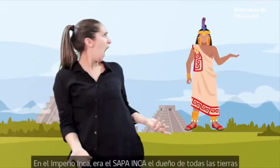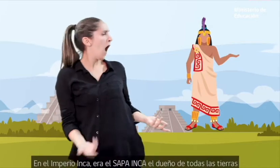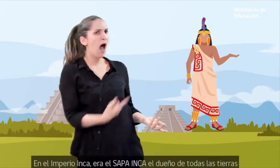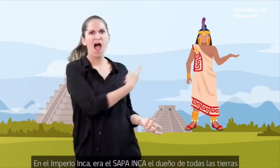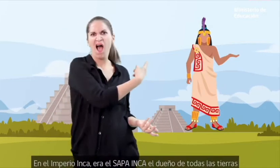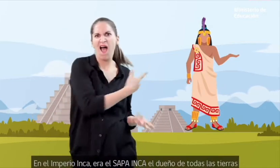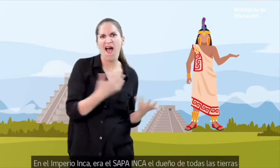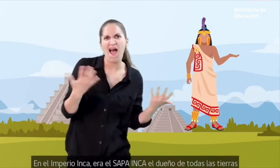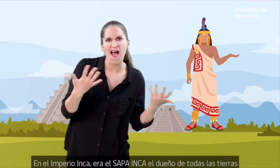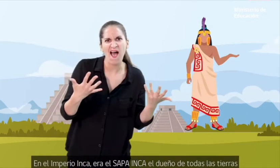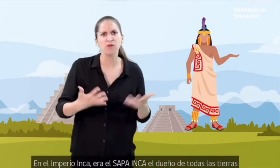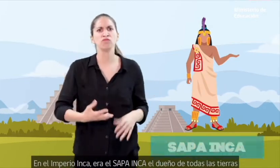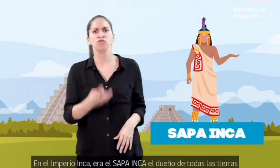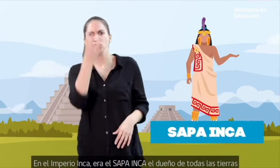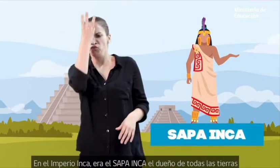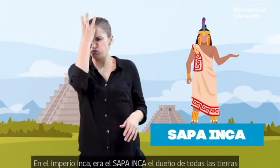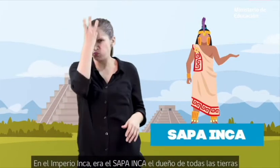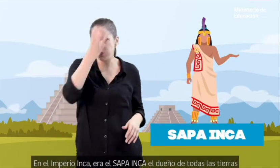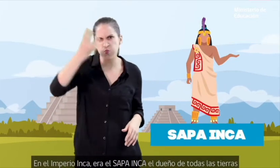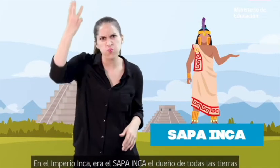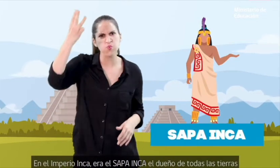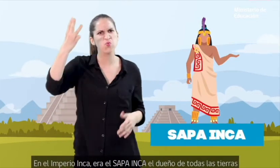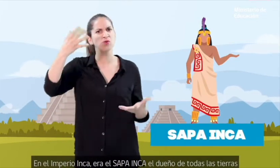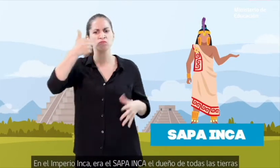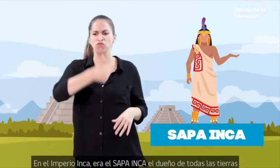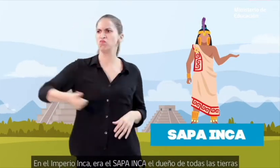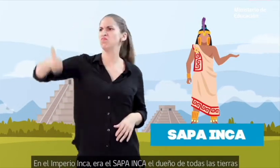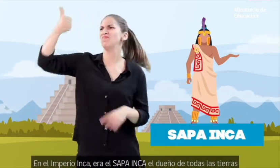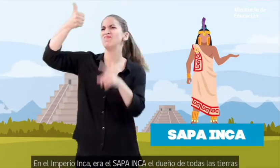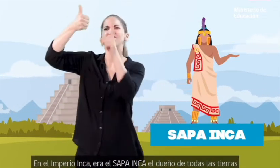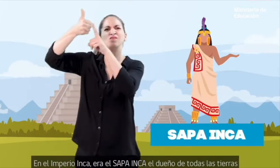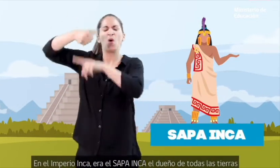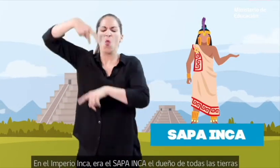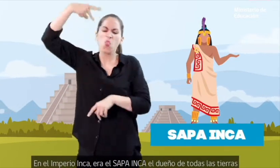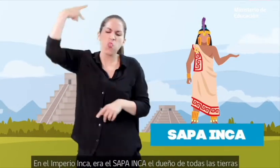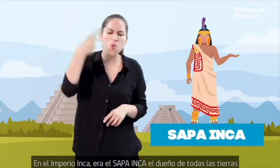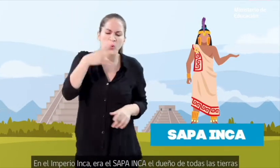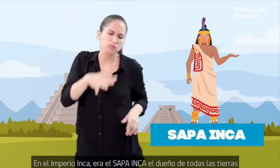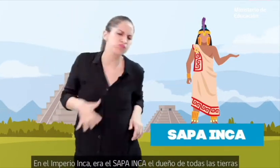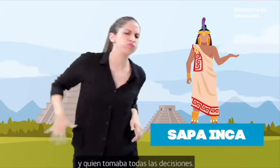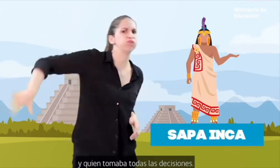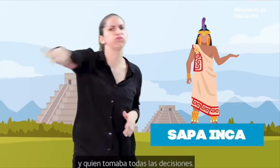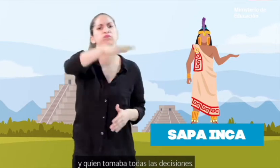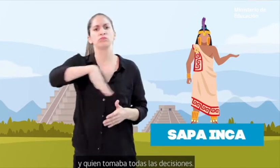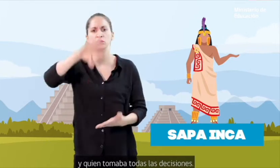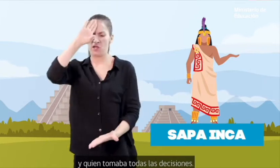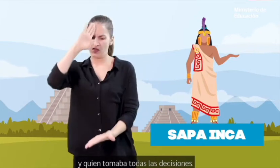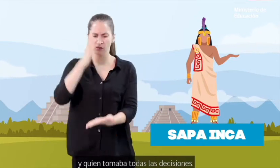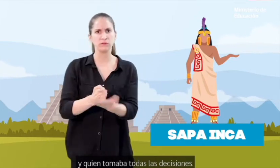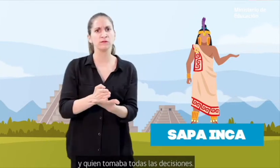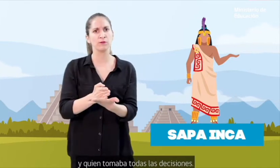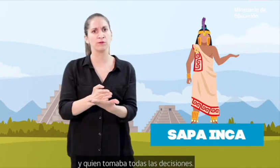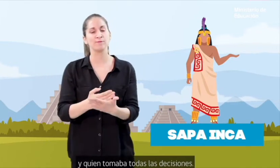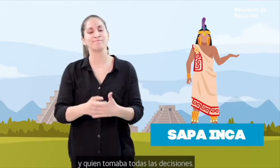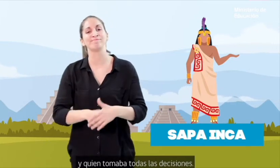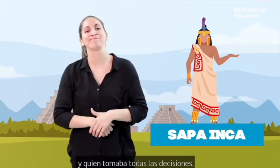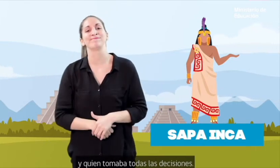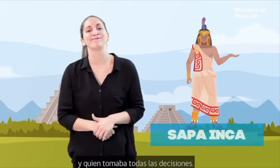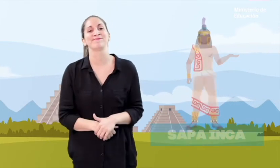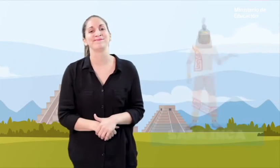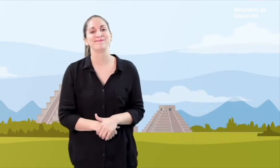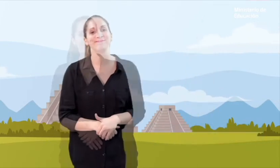En el Imperio Inca, era el Zapa Inca el dueño de todas las tierras y quien tomaba todas las